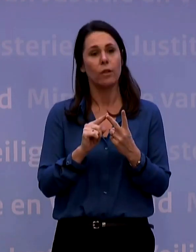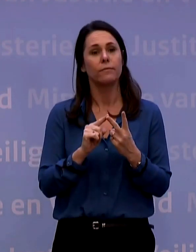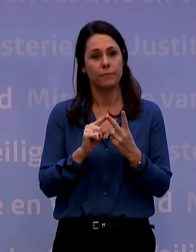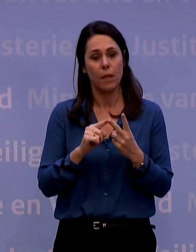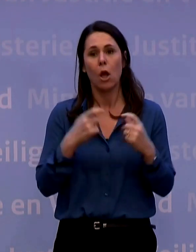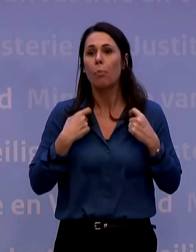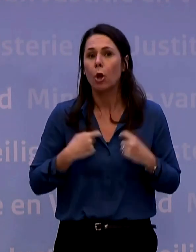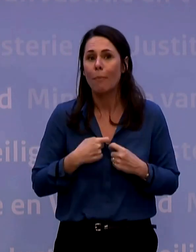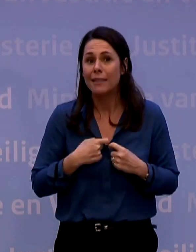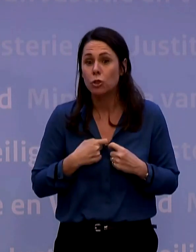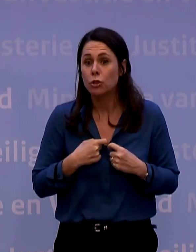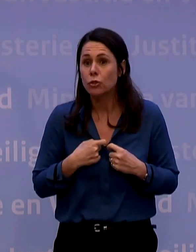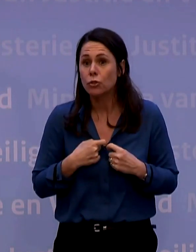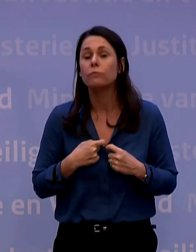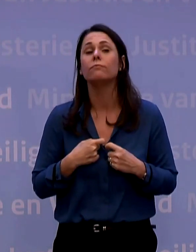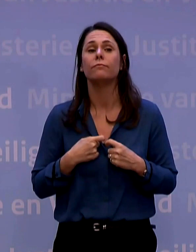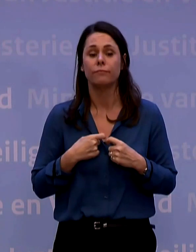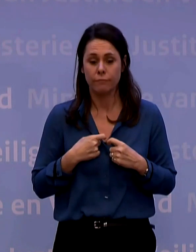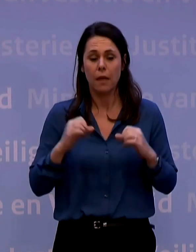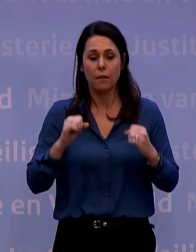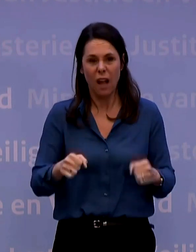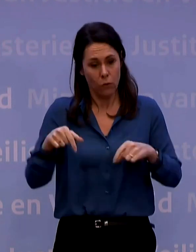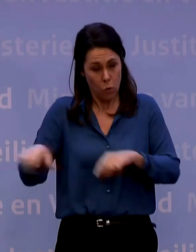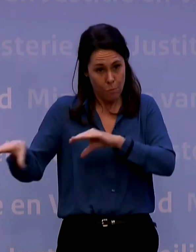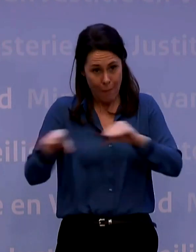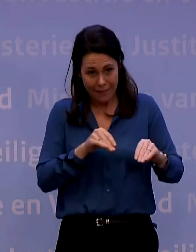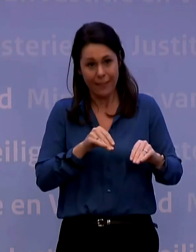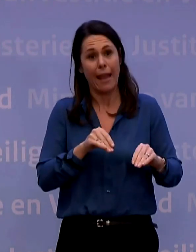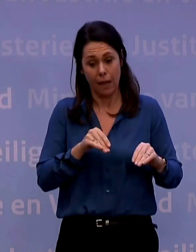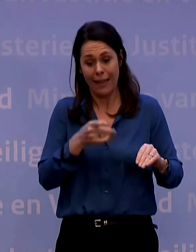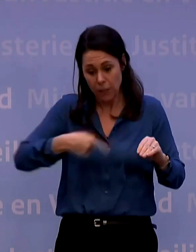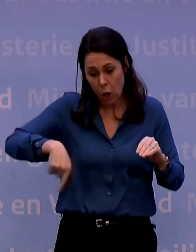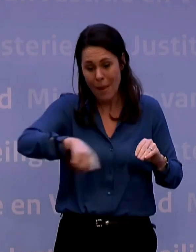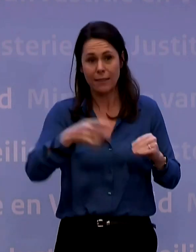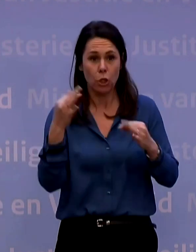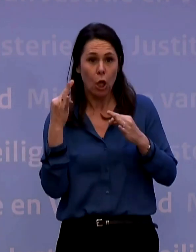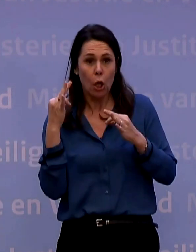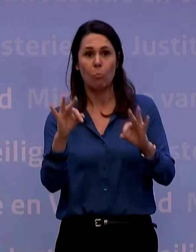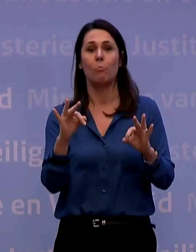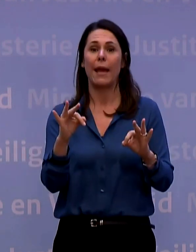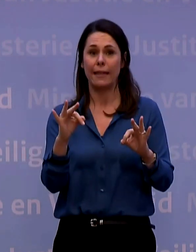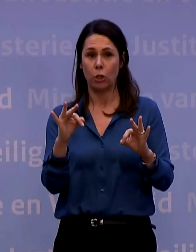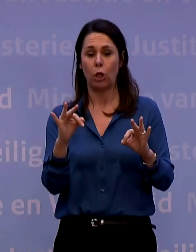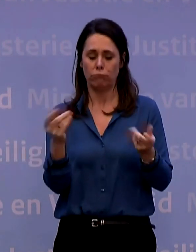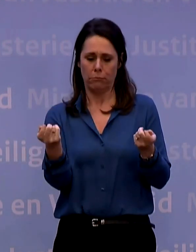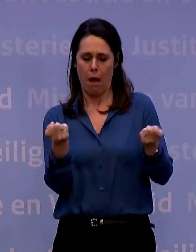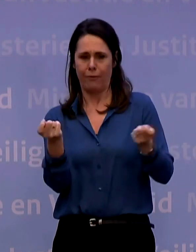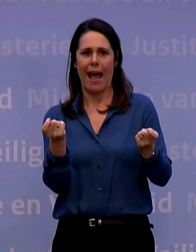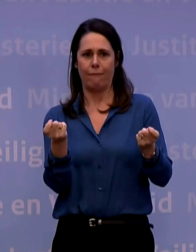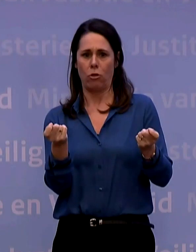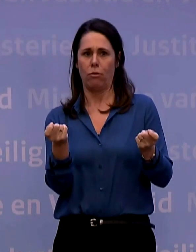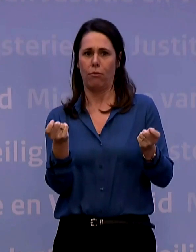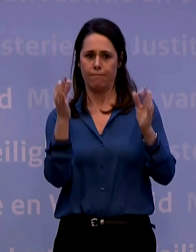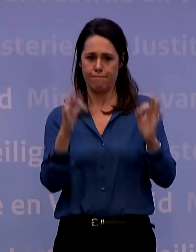burgemeesters de bestaande maatregelen in hun gemeente beter en handzamer kunnen handhaven.